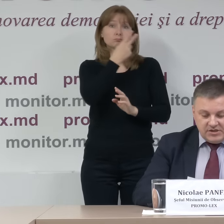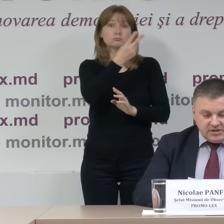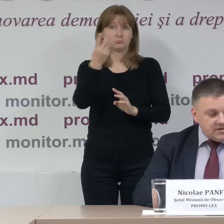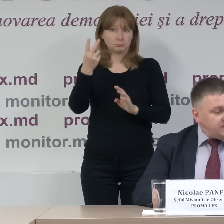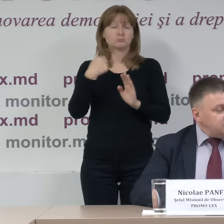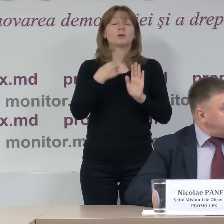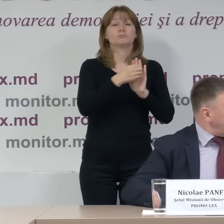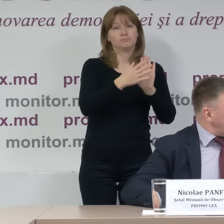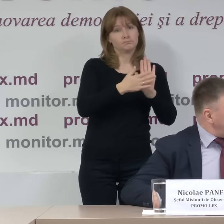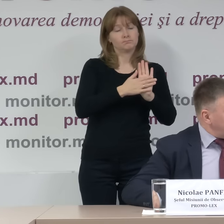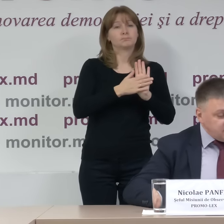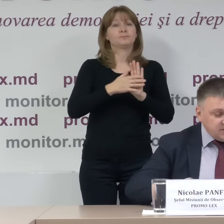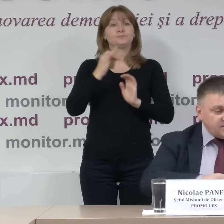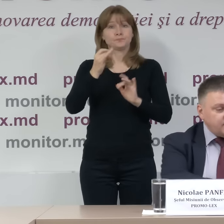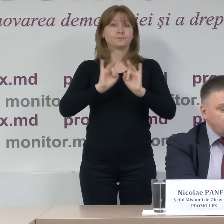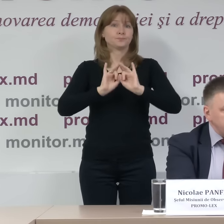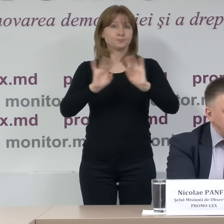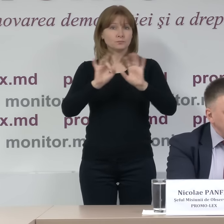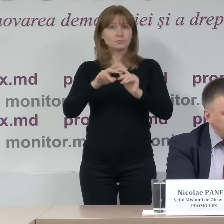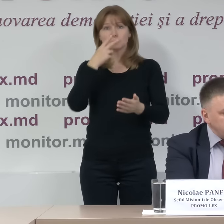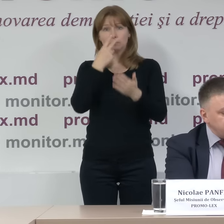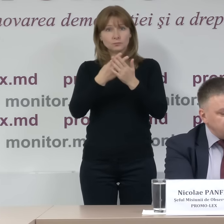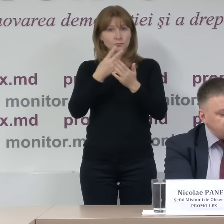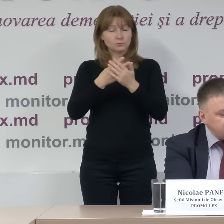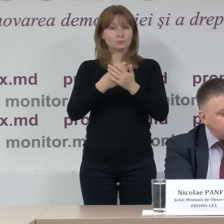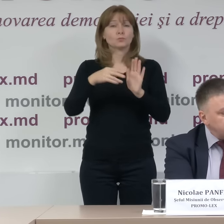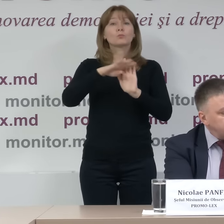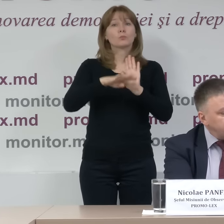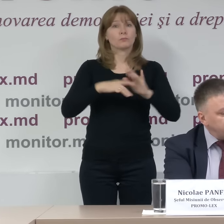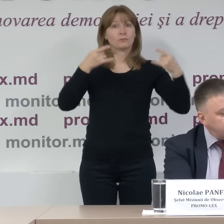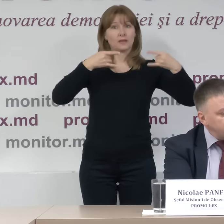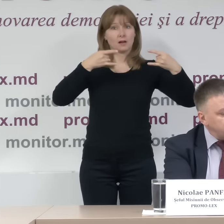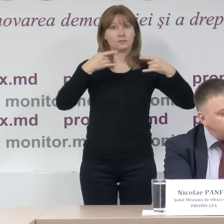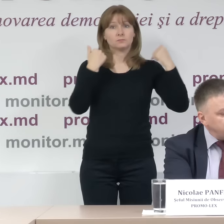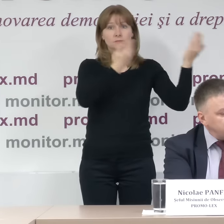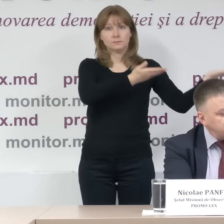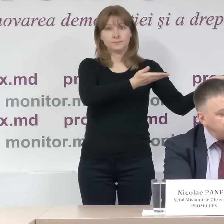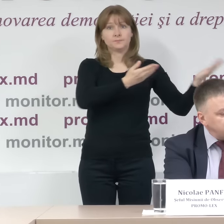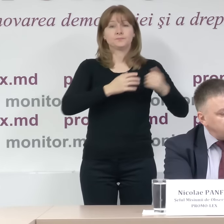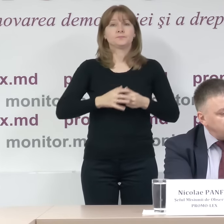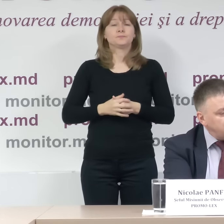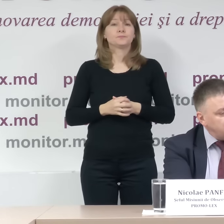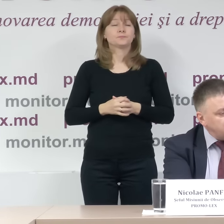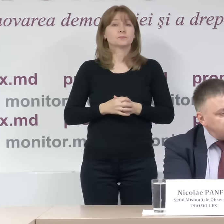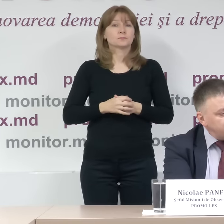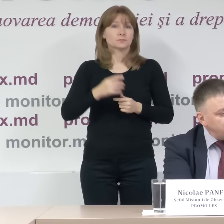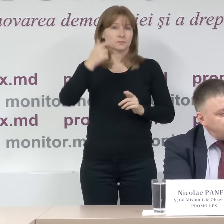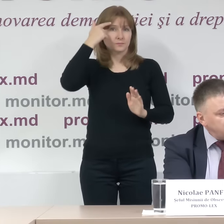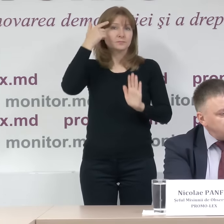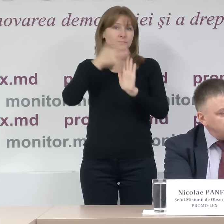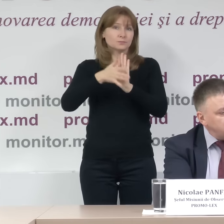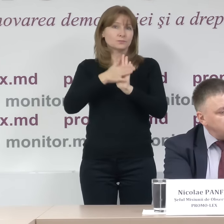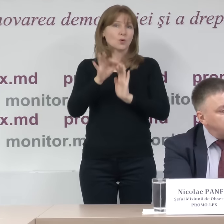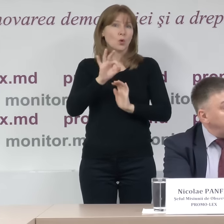Și vrem să vă arătăm și câteva poze în acest sens, ca să vă faceți o închipuire despre ce este